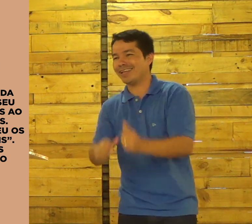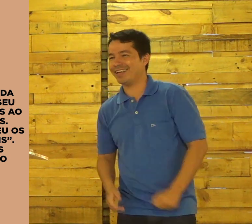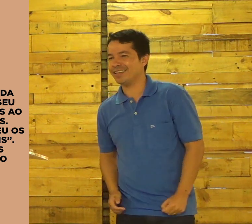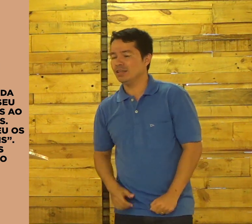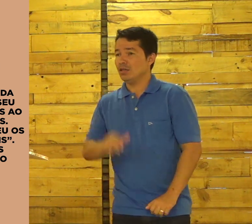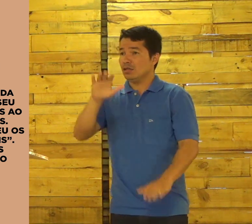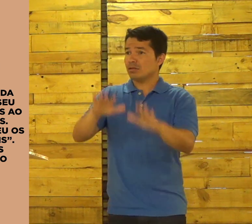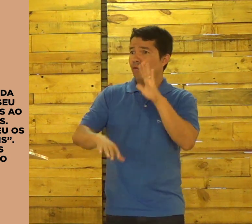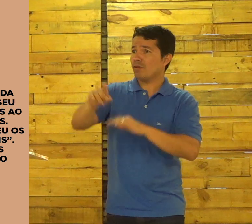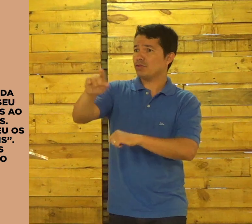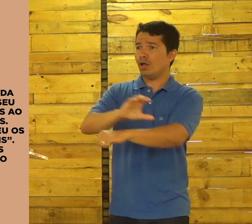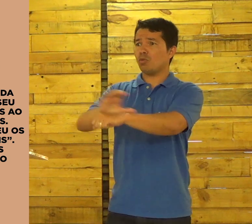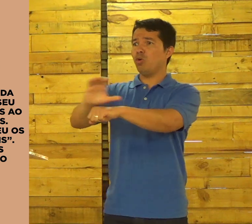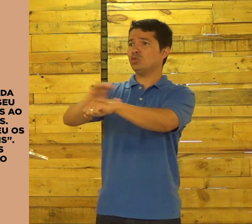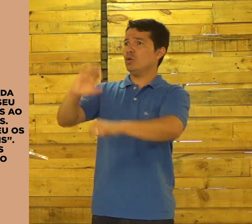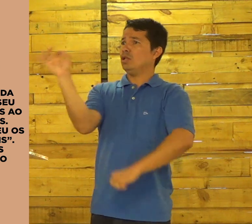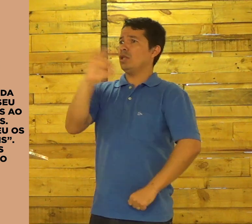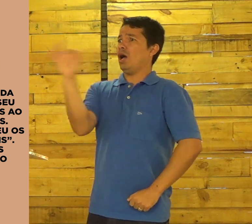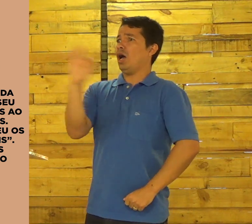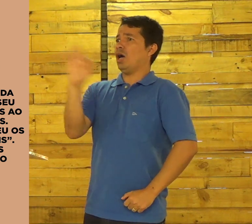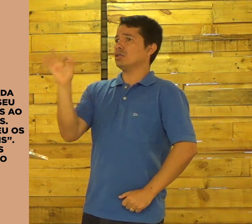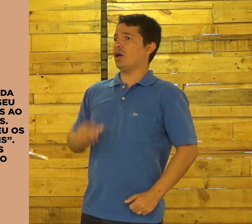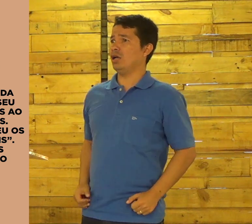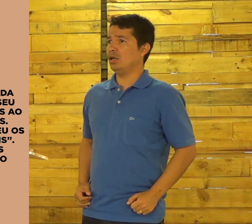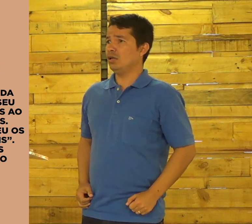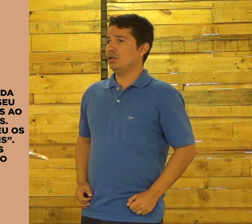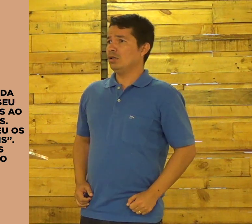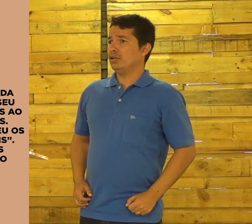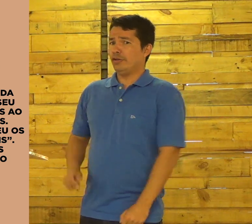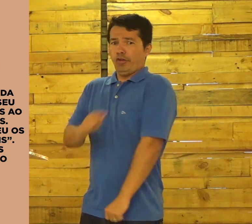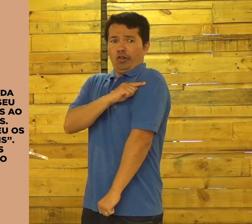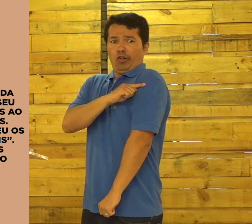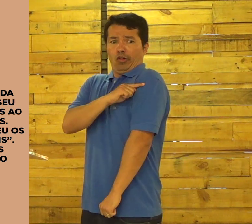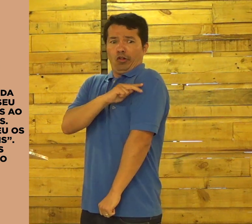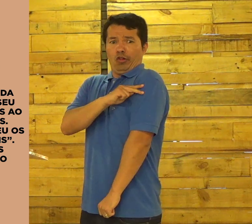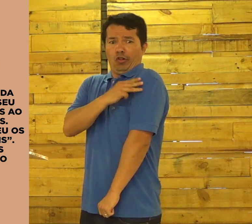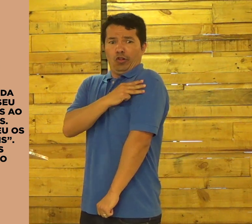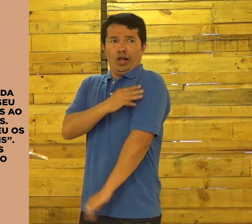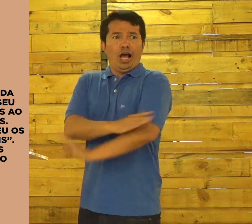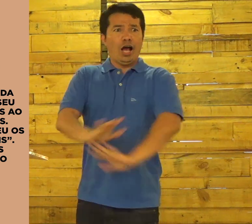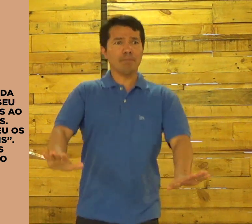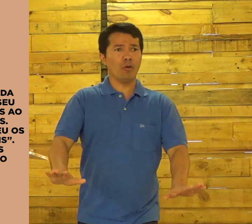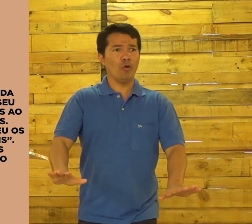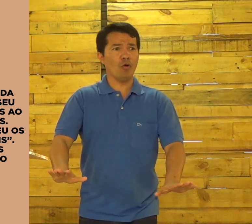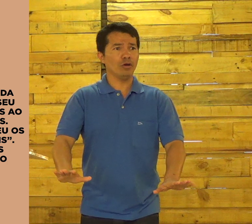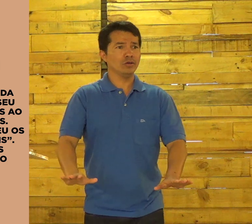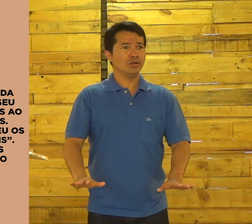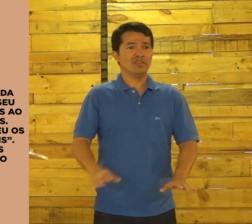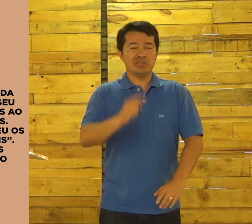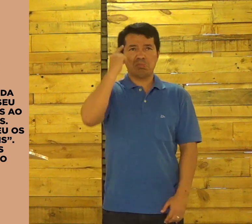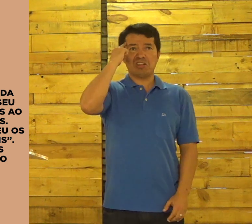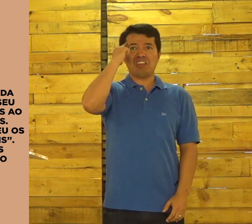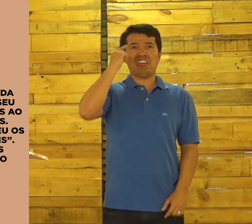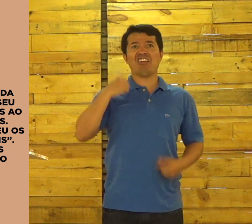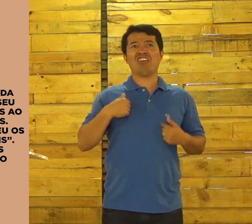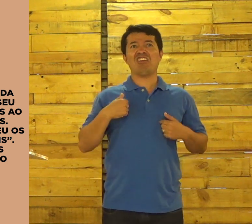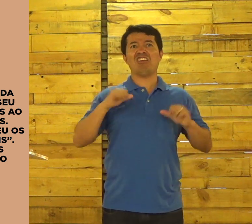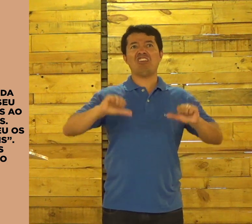profissional por alguma coisa. Se você não tem nenhum curso. Se você mal estudou. Você